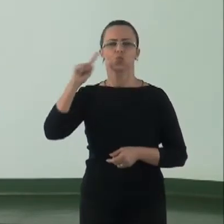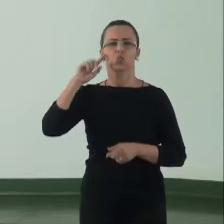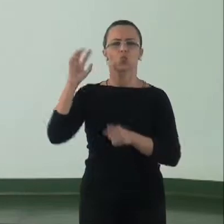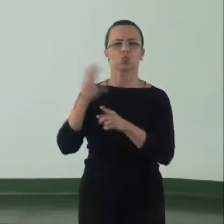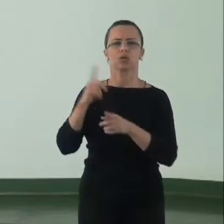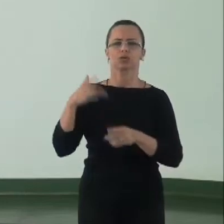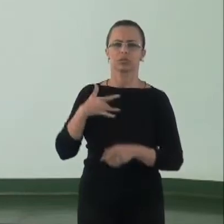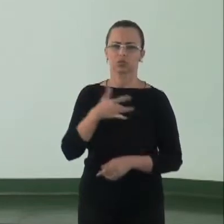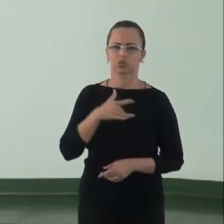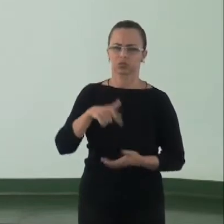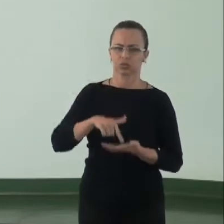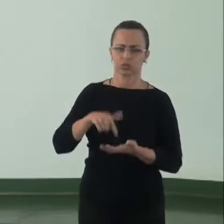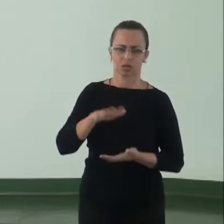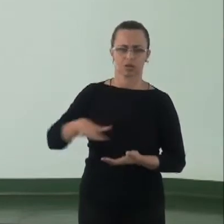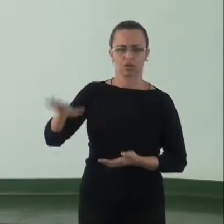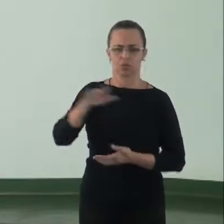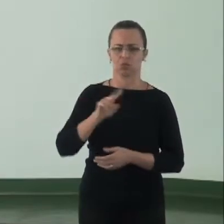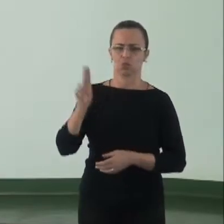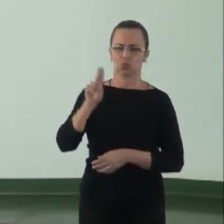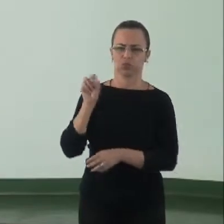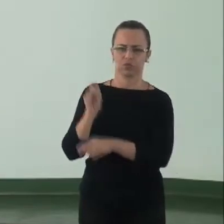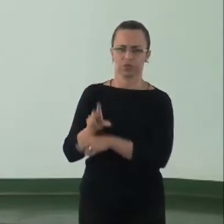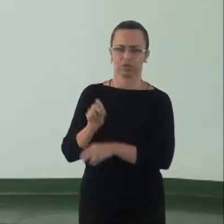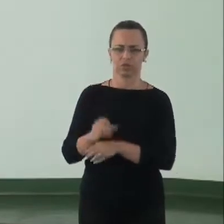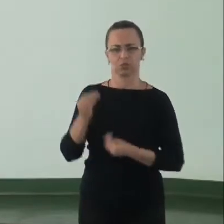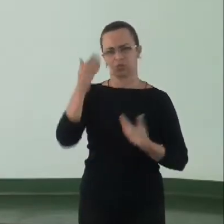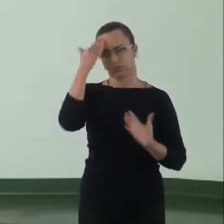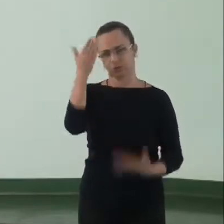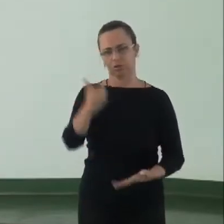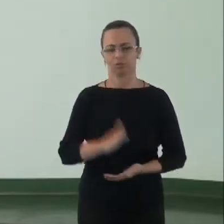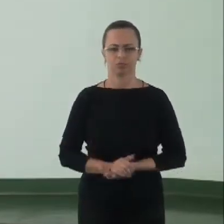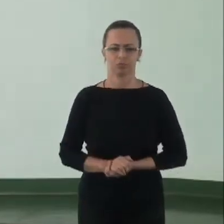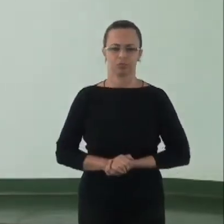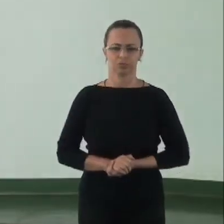saúde, o ambiente e o uso de agrotóxicos. Obrigado.